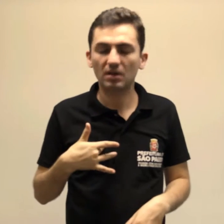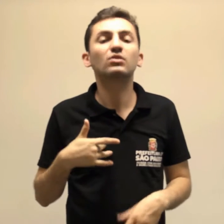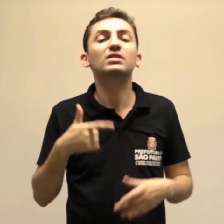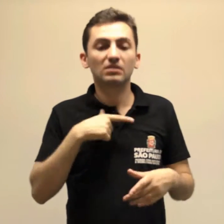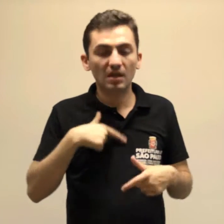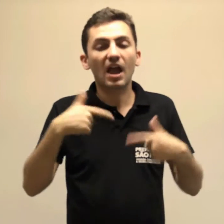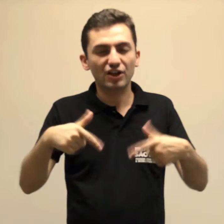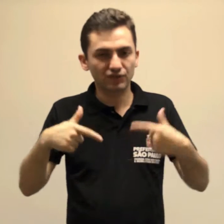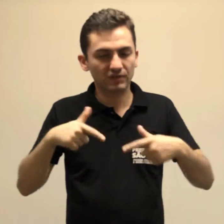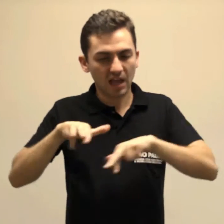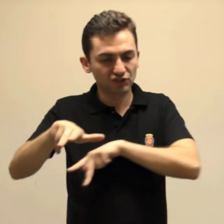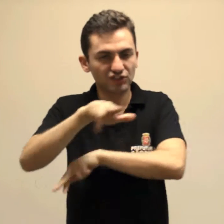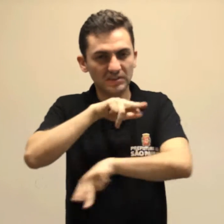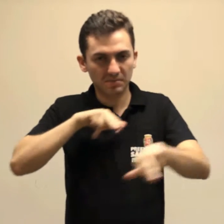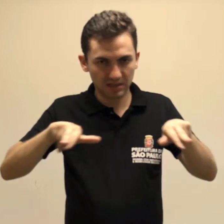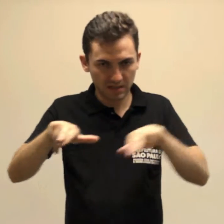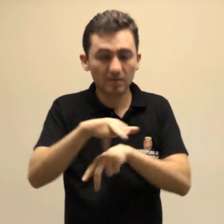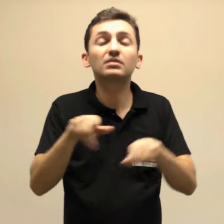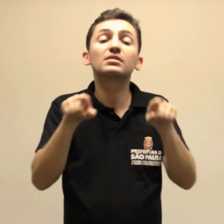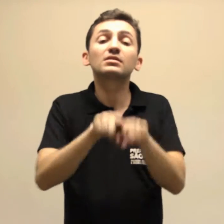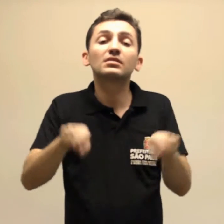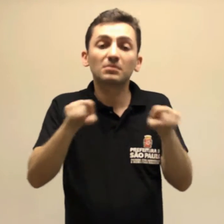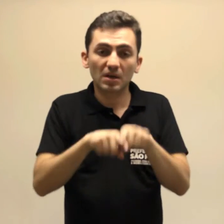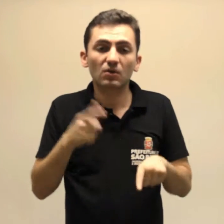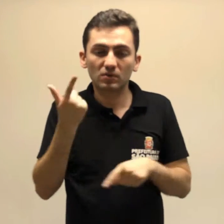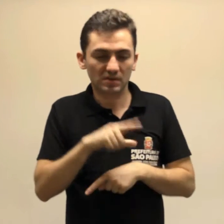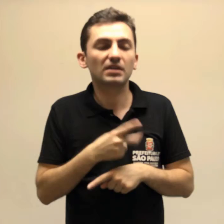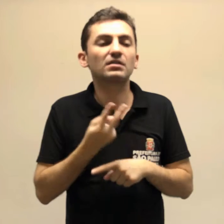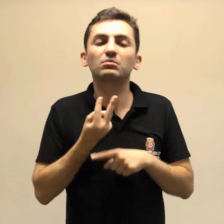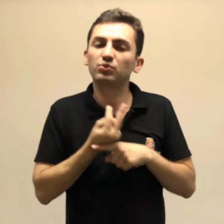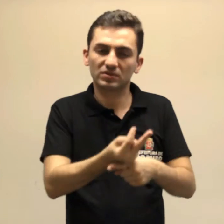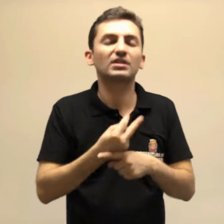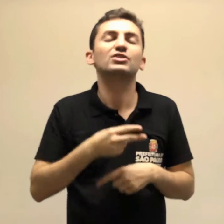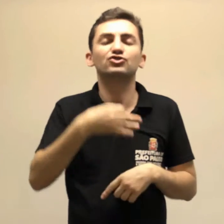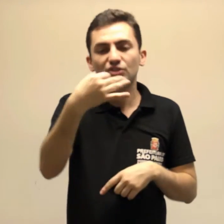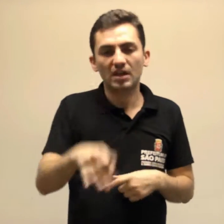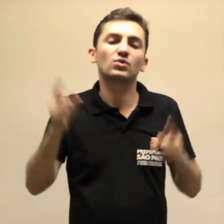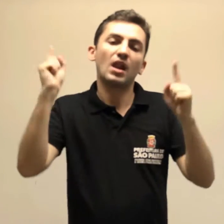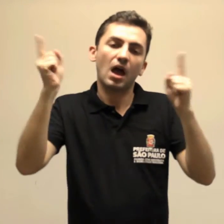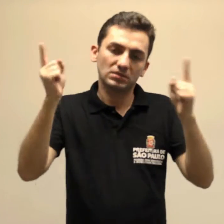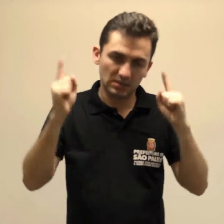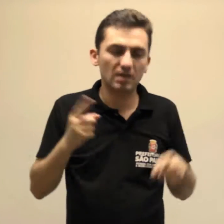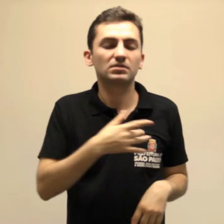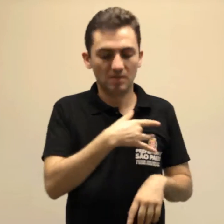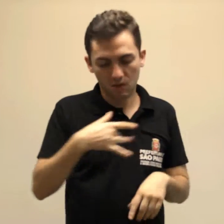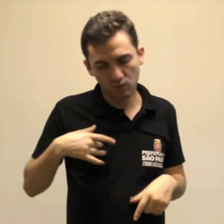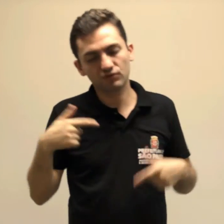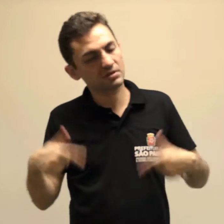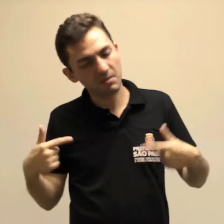com atividades multidisciplinares e a busca de efetivação do direito ao lazer, saúde, trabalho, bem